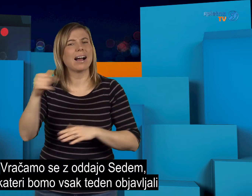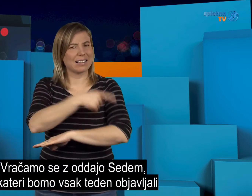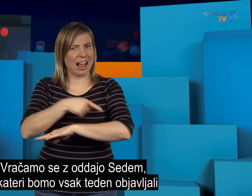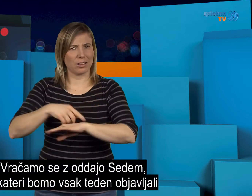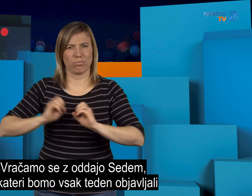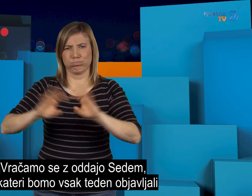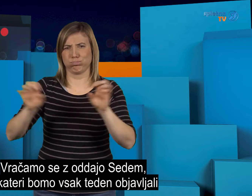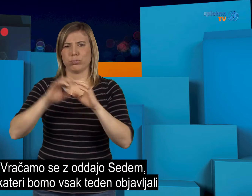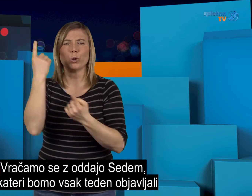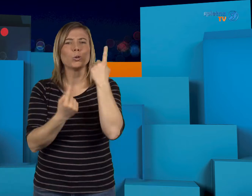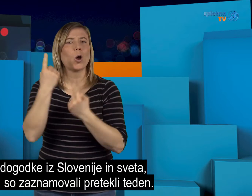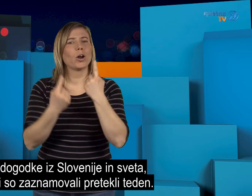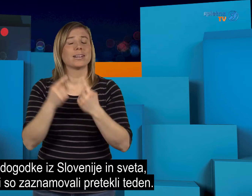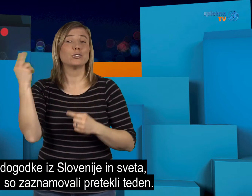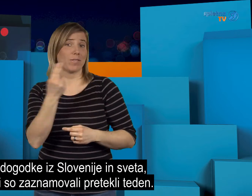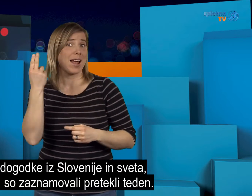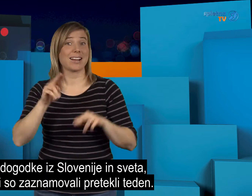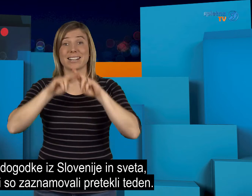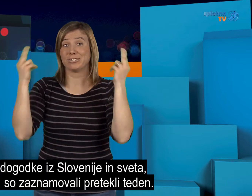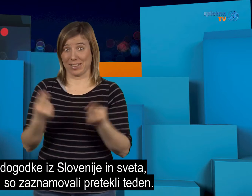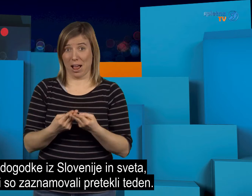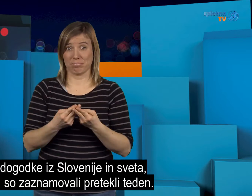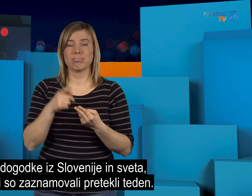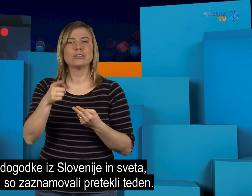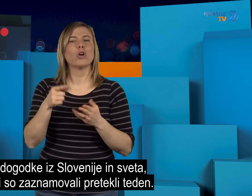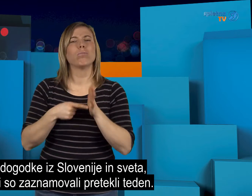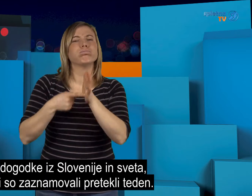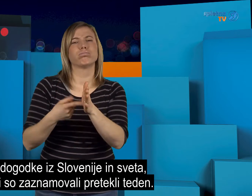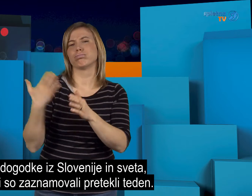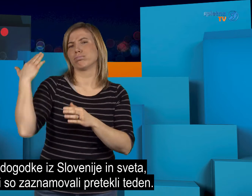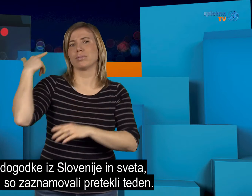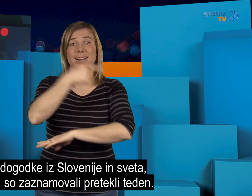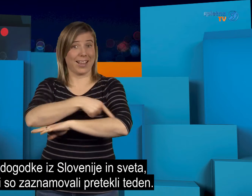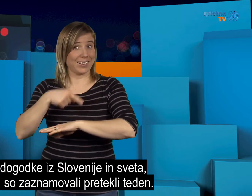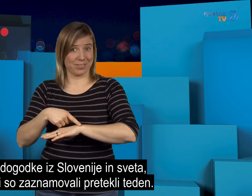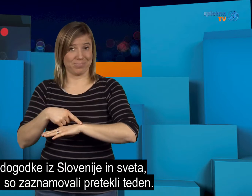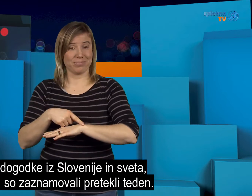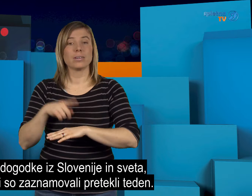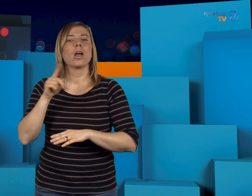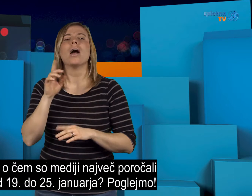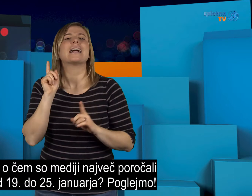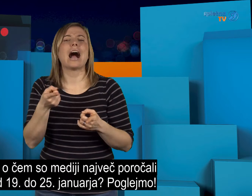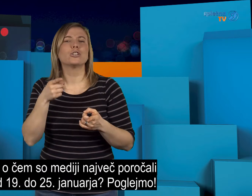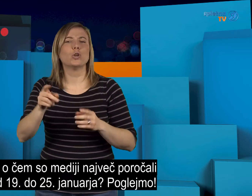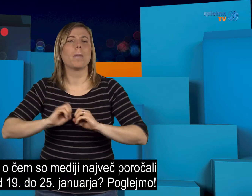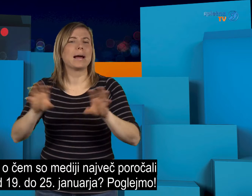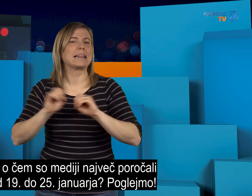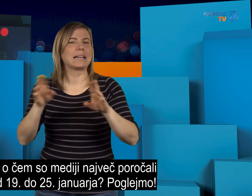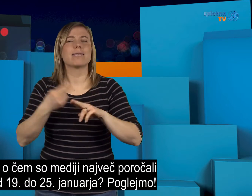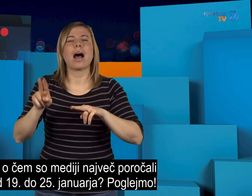objavljali dogodke iz Slovenije in sveta, ki so zaznamovali pretekli teden. In o čem so mediji največ